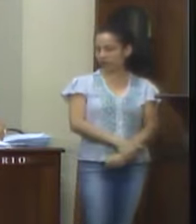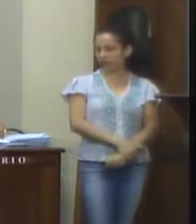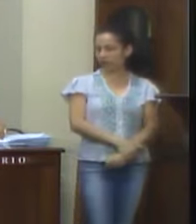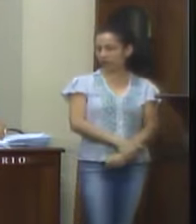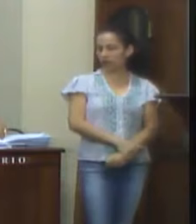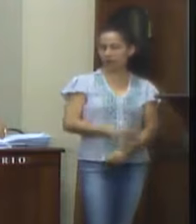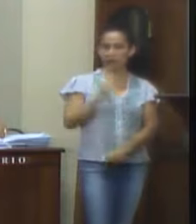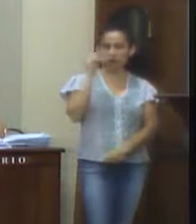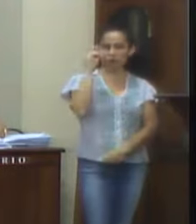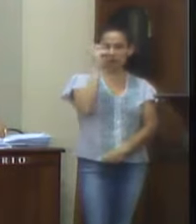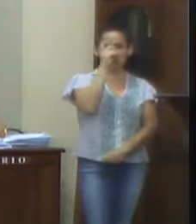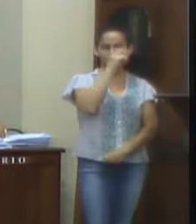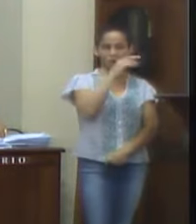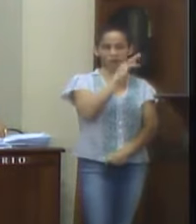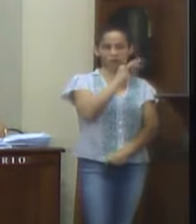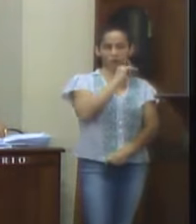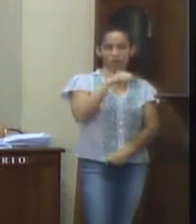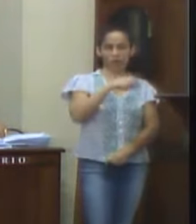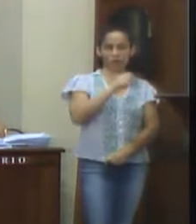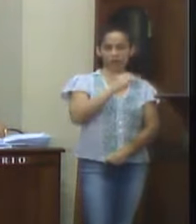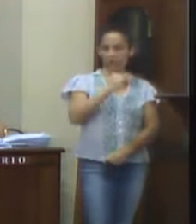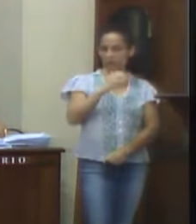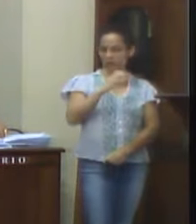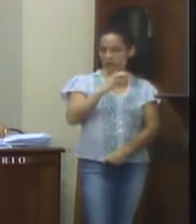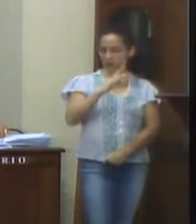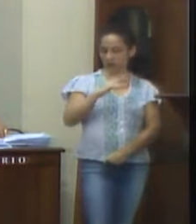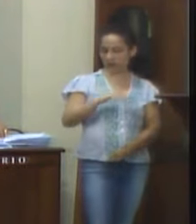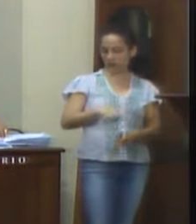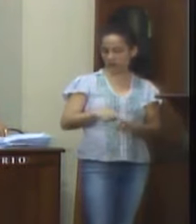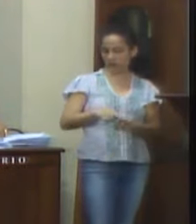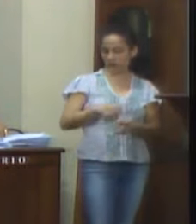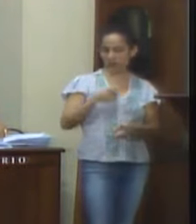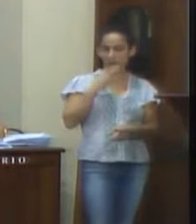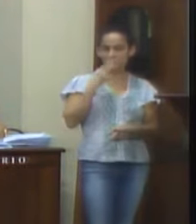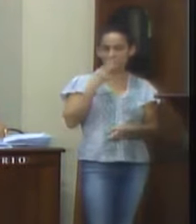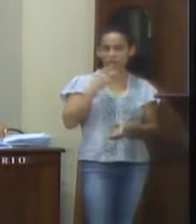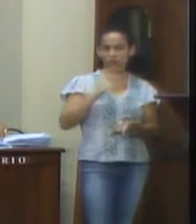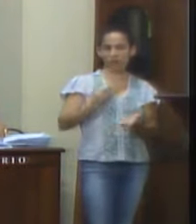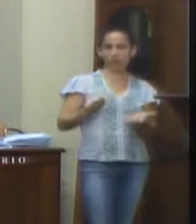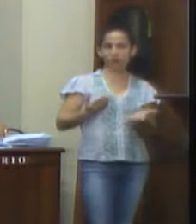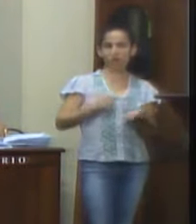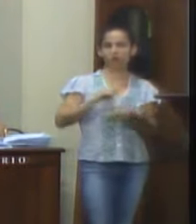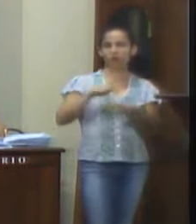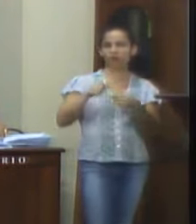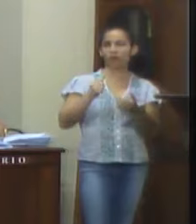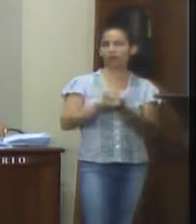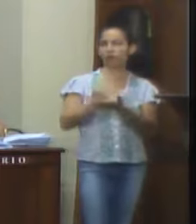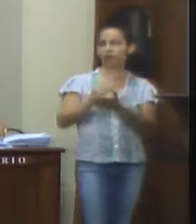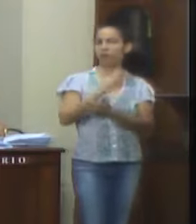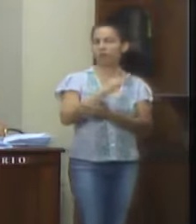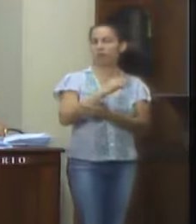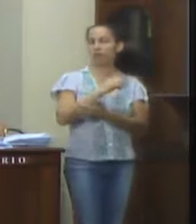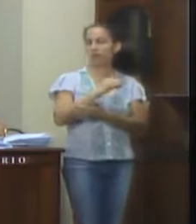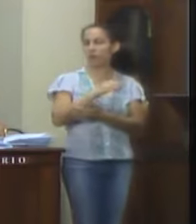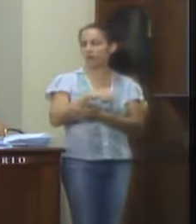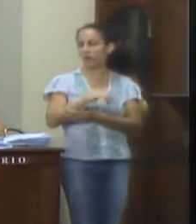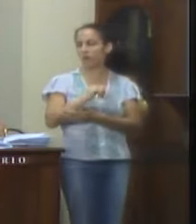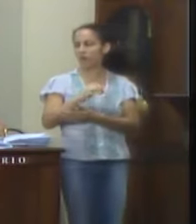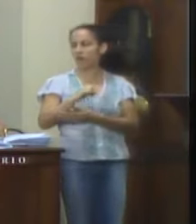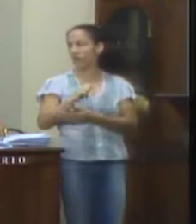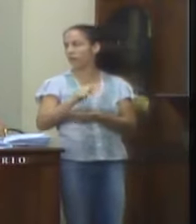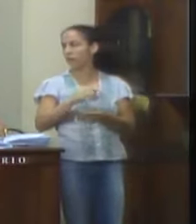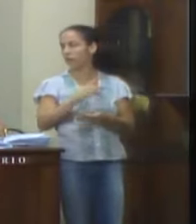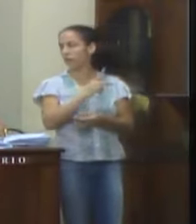A dificuldade financeira que o município vem enfrentando, com constantes bloqueios judiciais e precatórios, oriundos de decisões